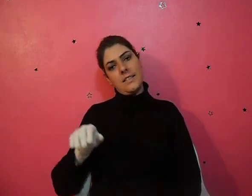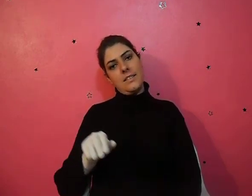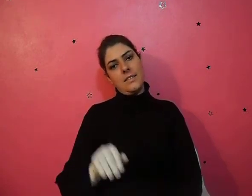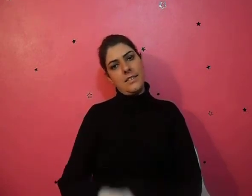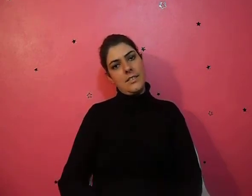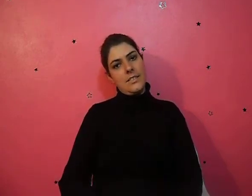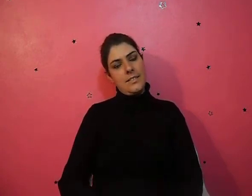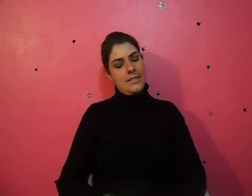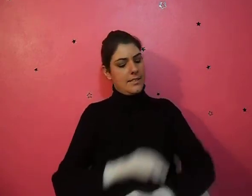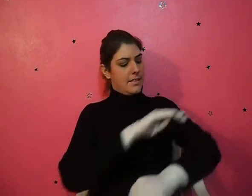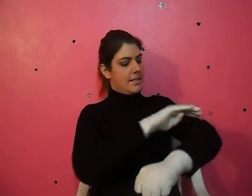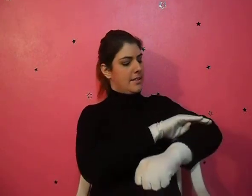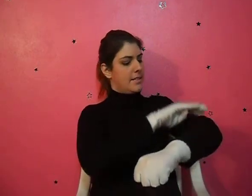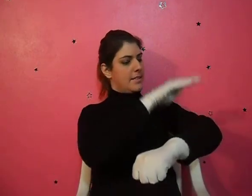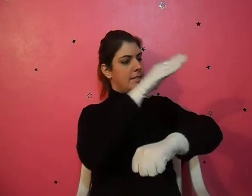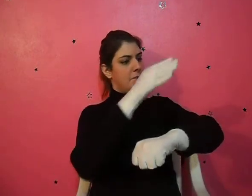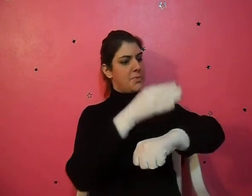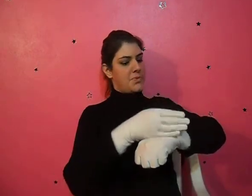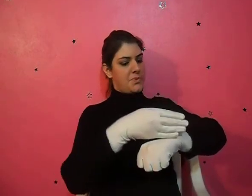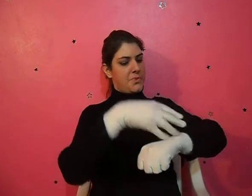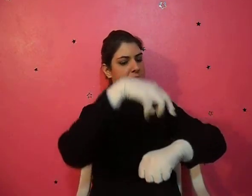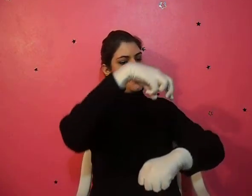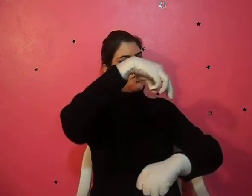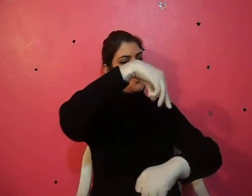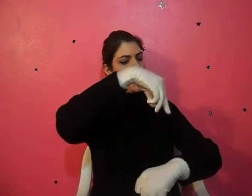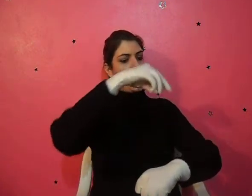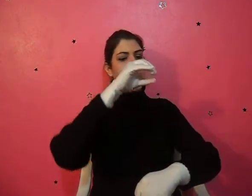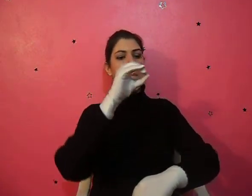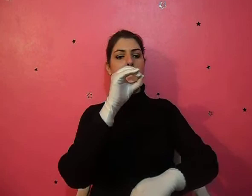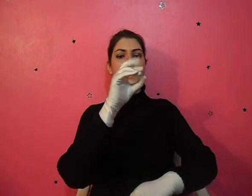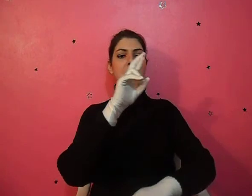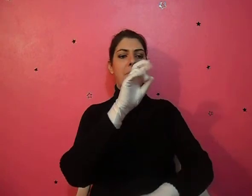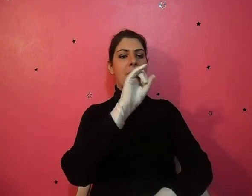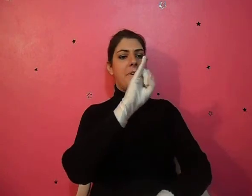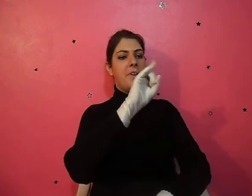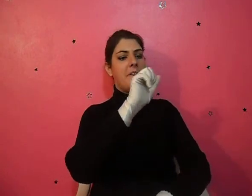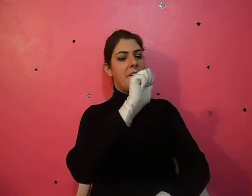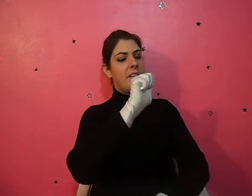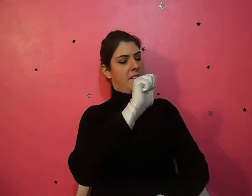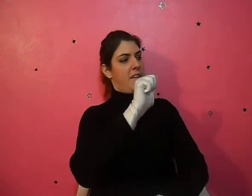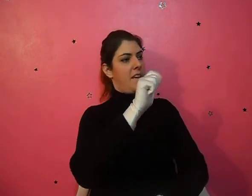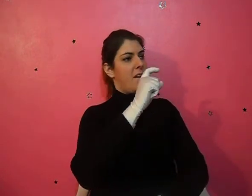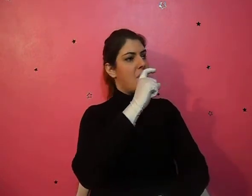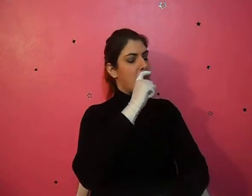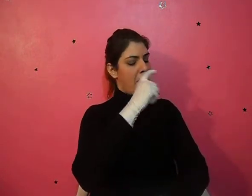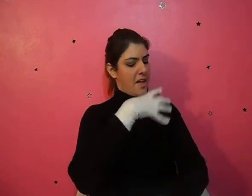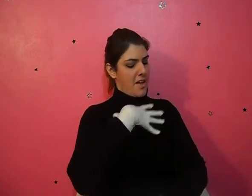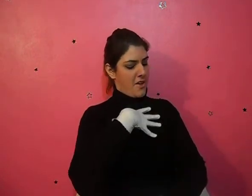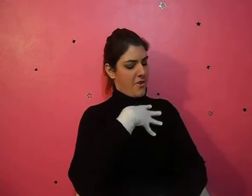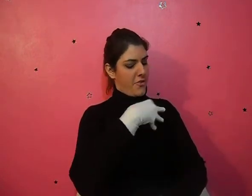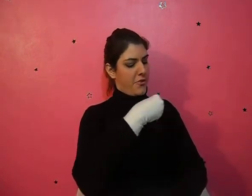Um monte morirá, um país de lação,